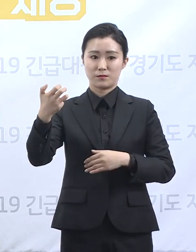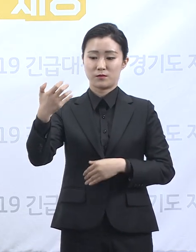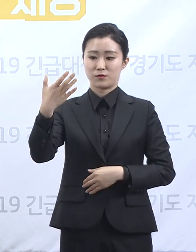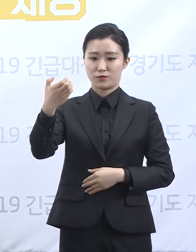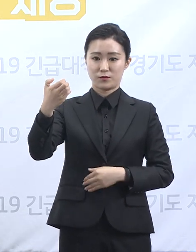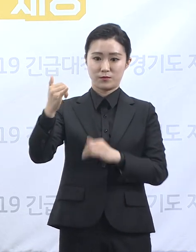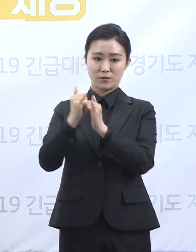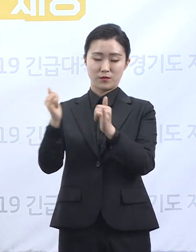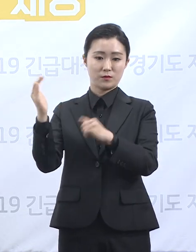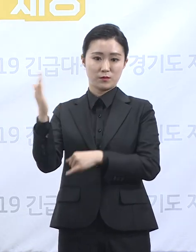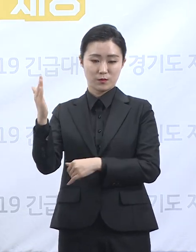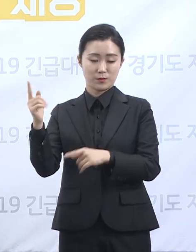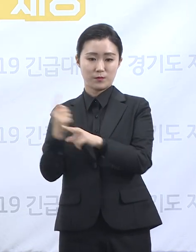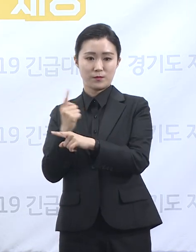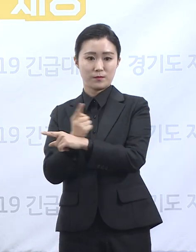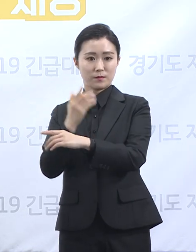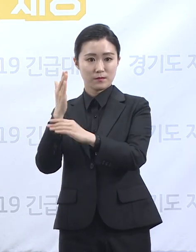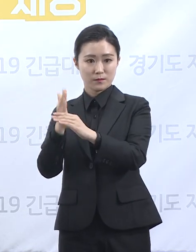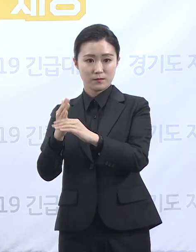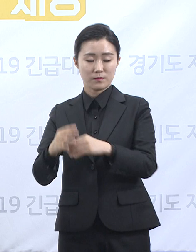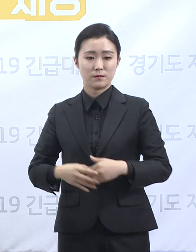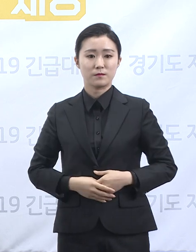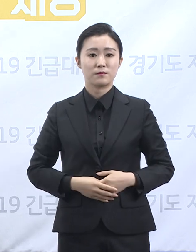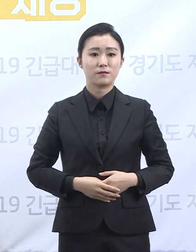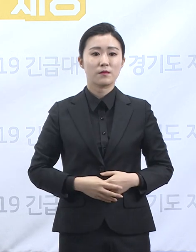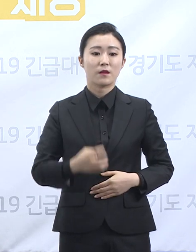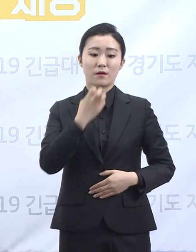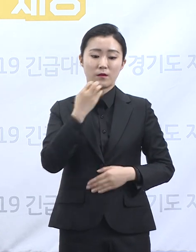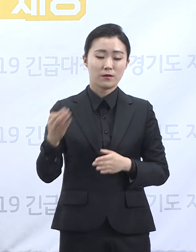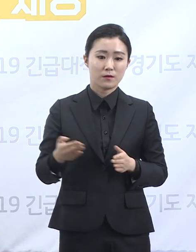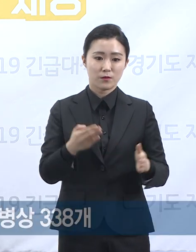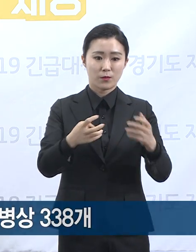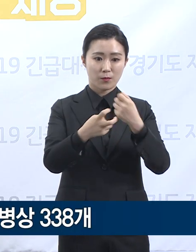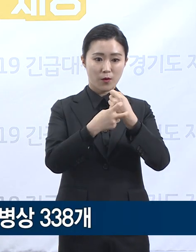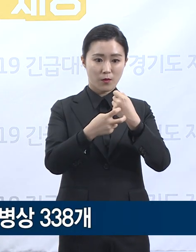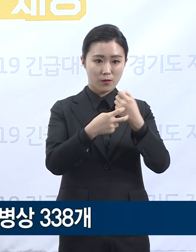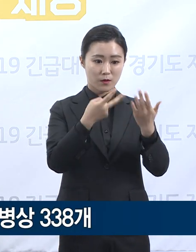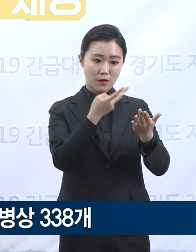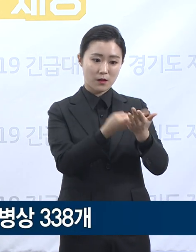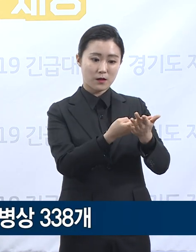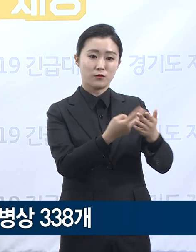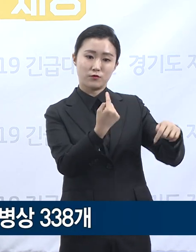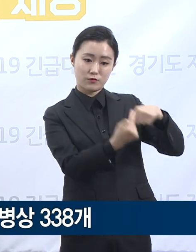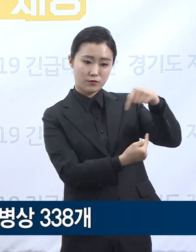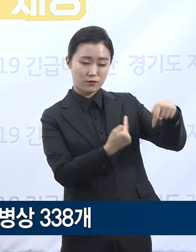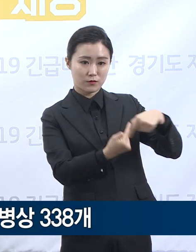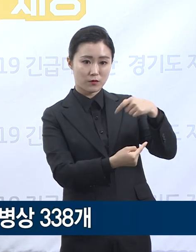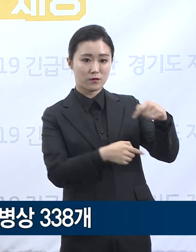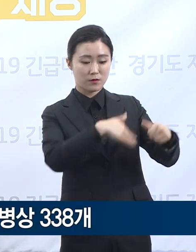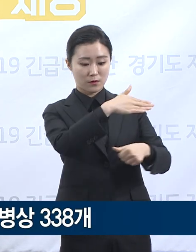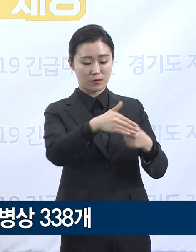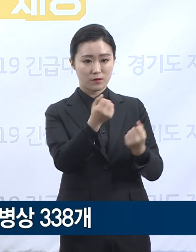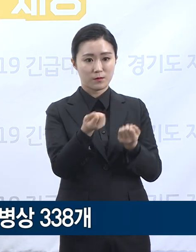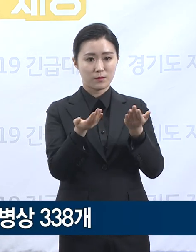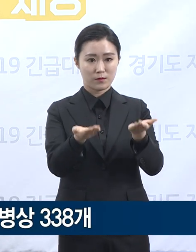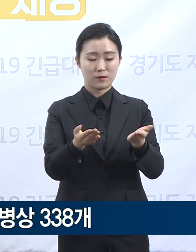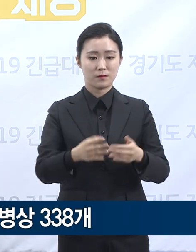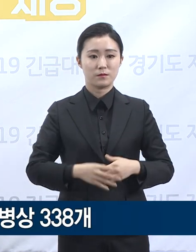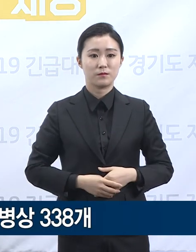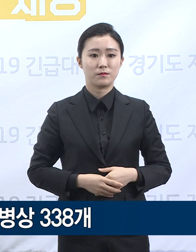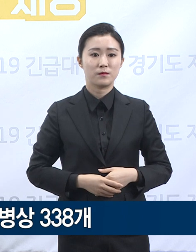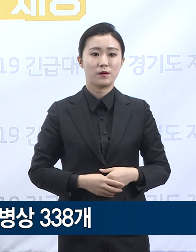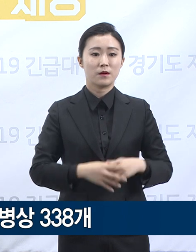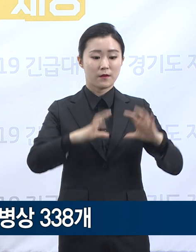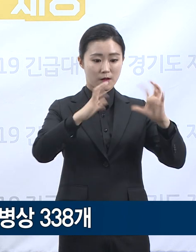중입니다. 다음은 경기도 병상 운영 현황입니다. 6월 12일 0시 기준 경기도는 국가지정